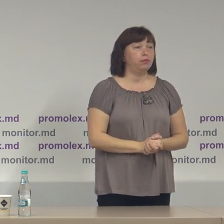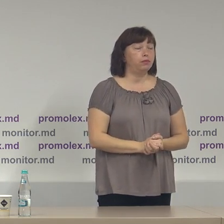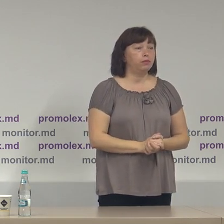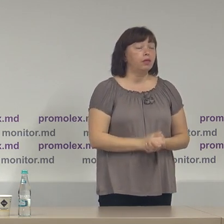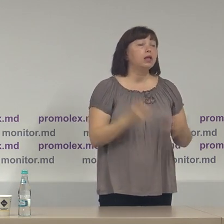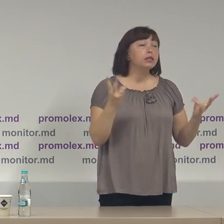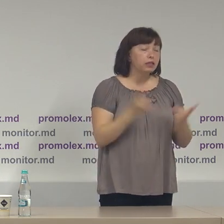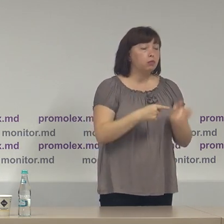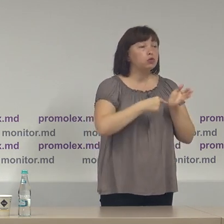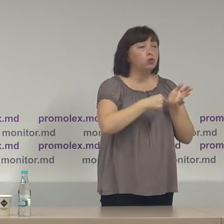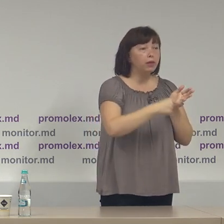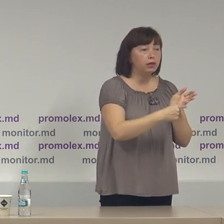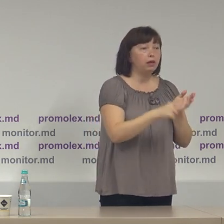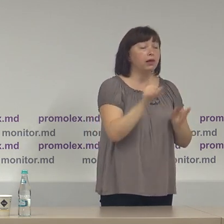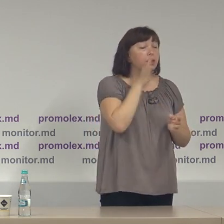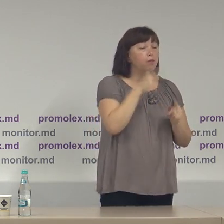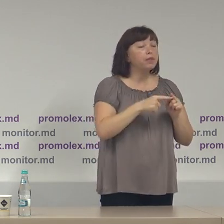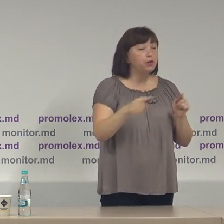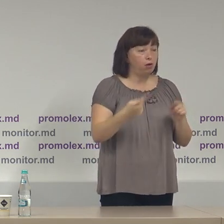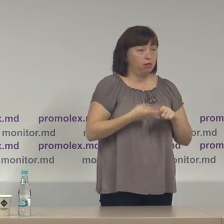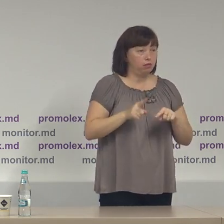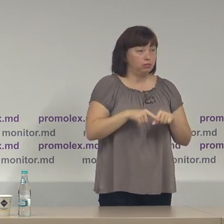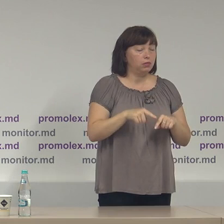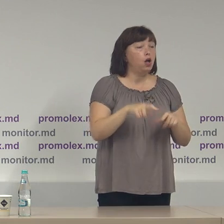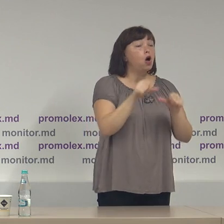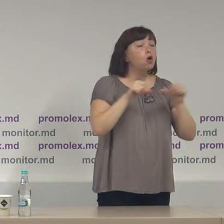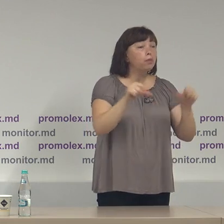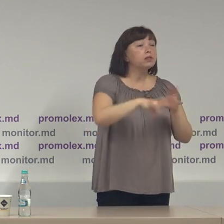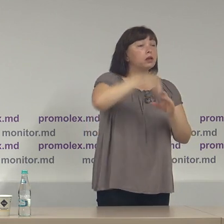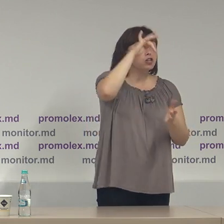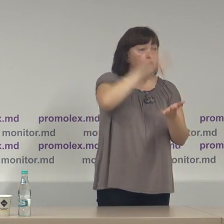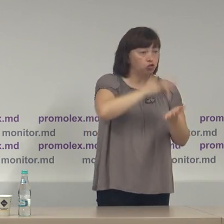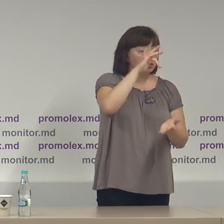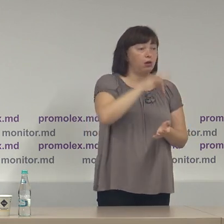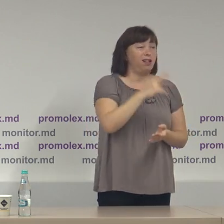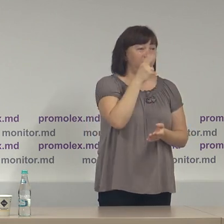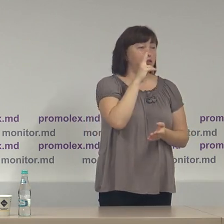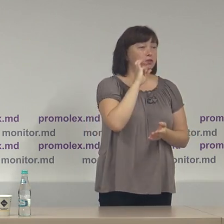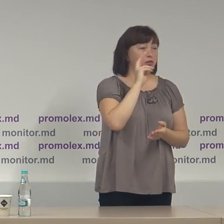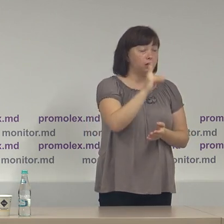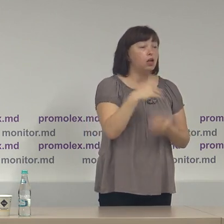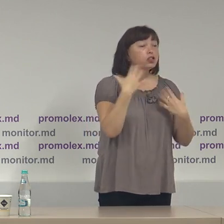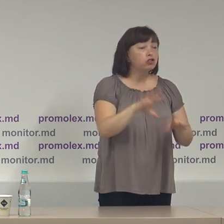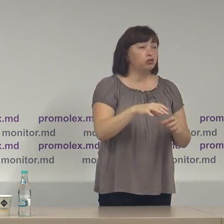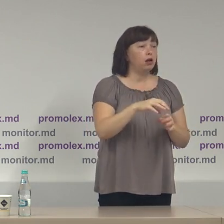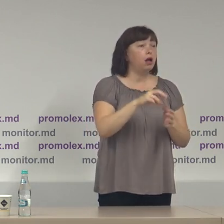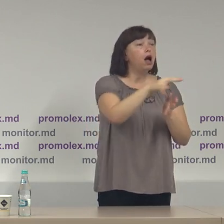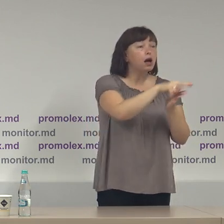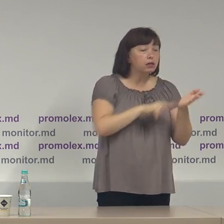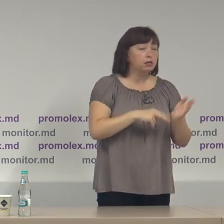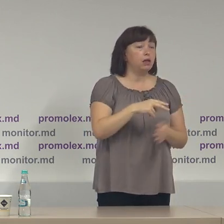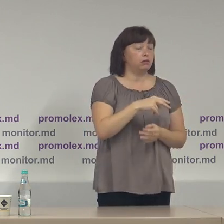Trebuie să sublinăm că în perioada de referință, Comisie Electorală Centrală deja a acreditat primii 29